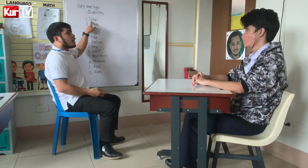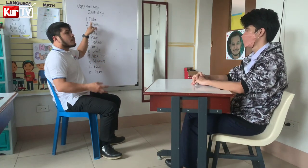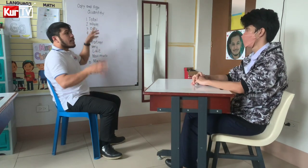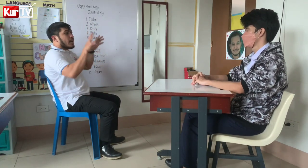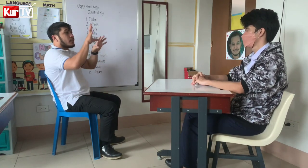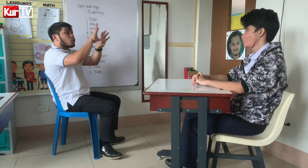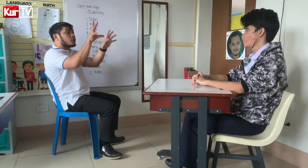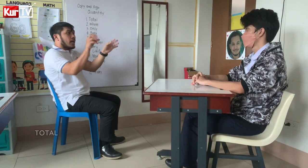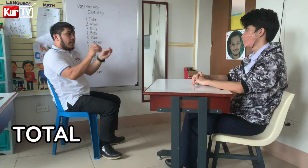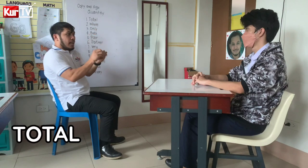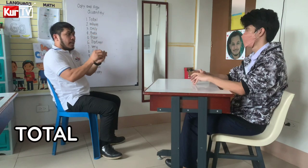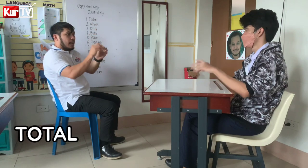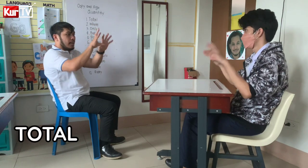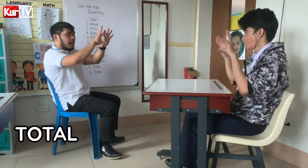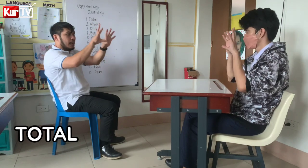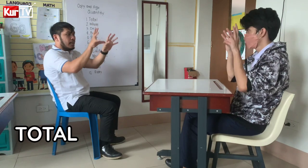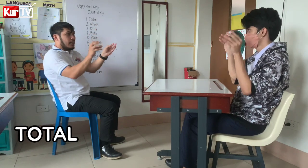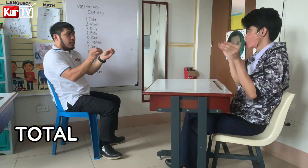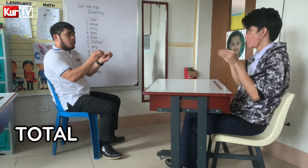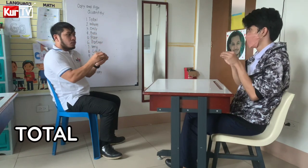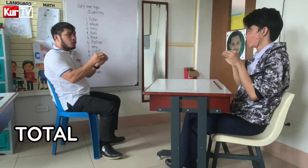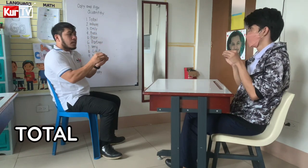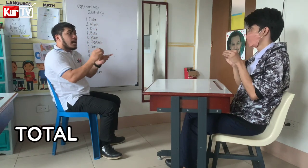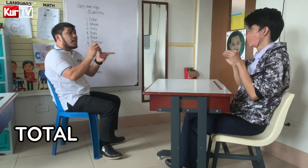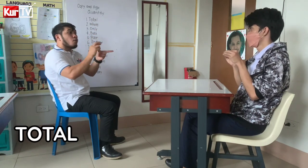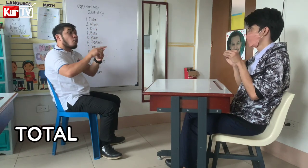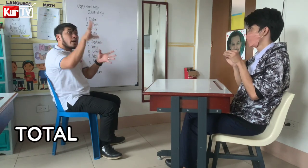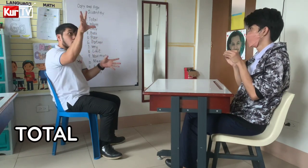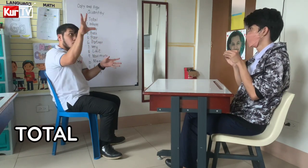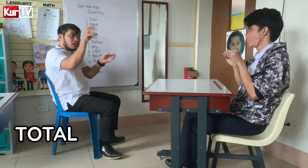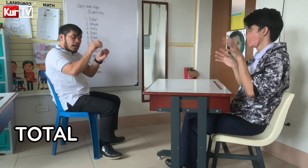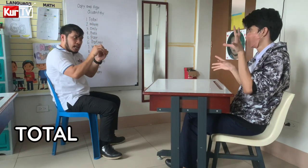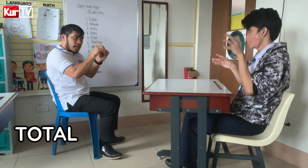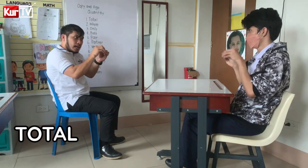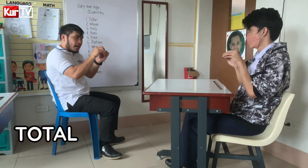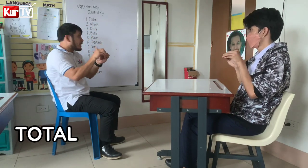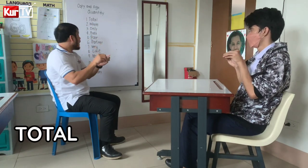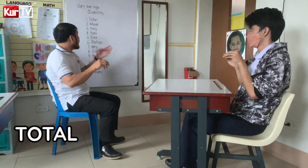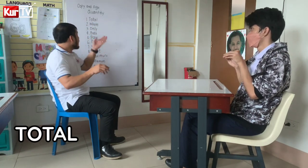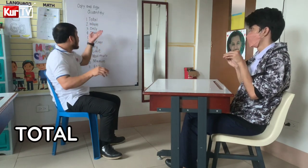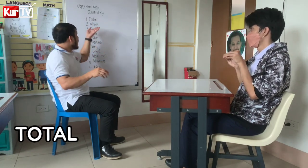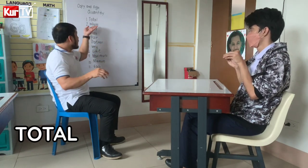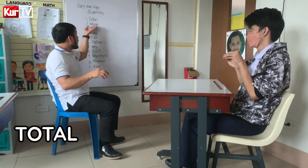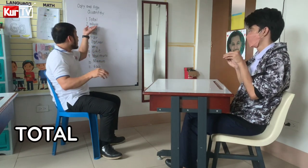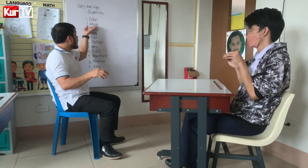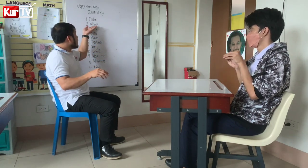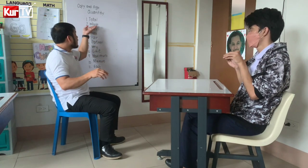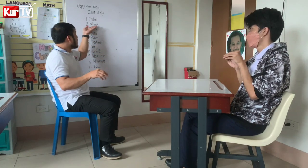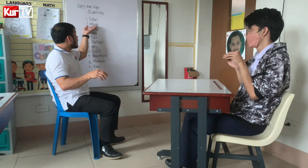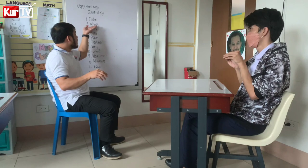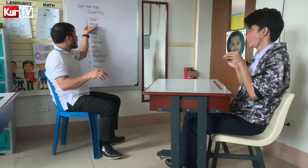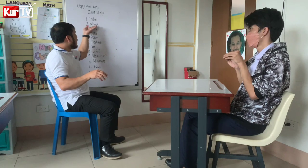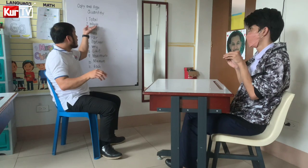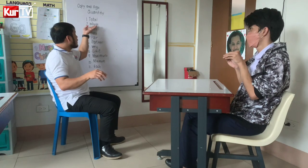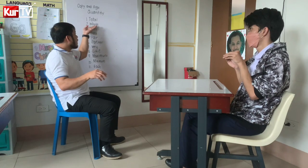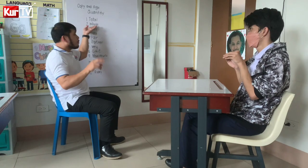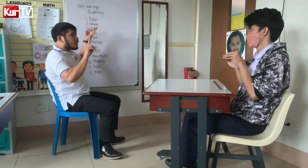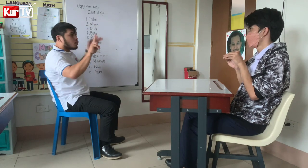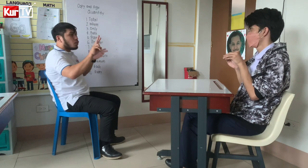how to sign total. Total or total. And then, number two